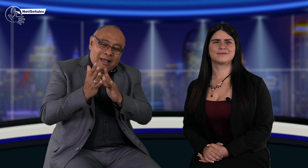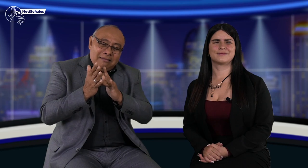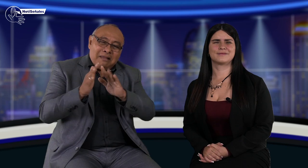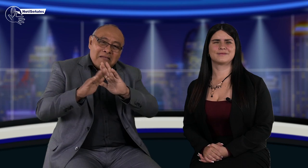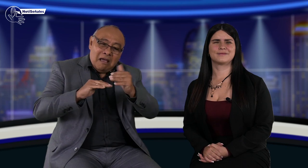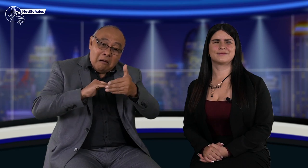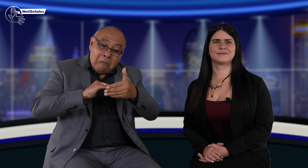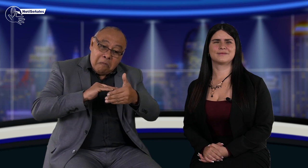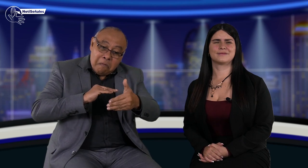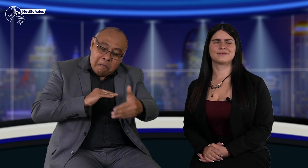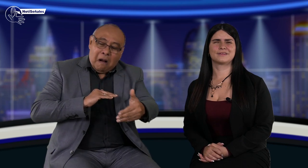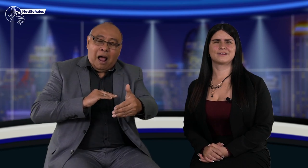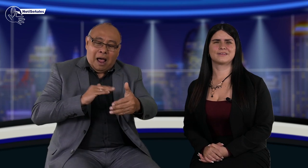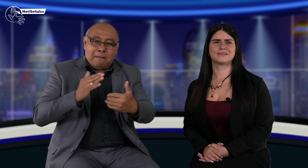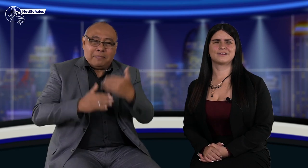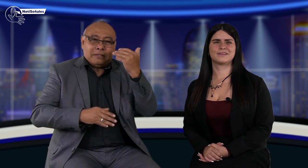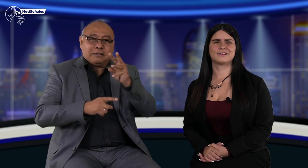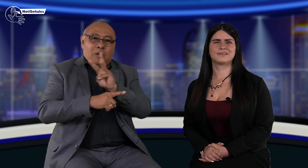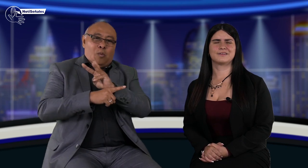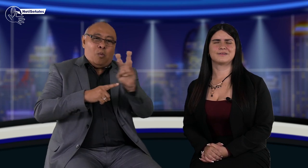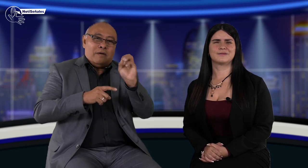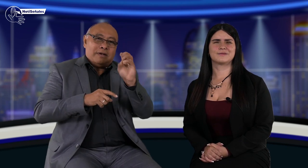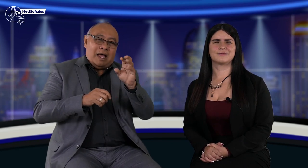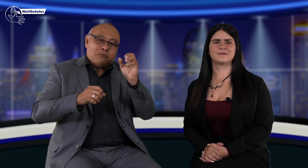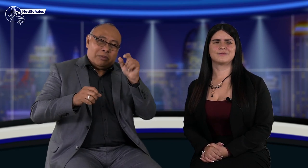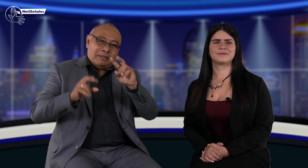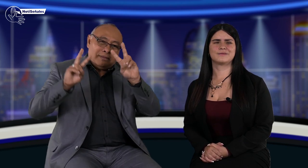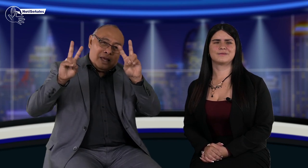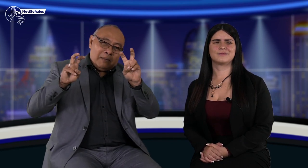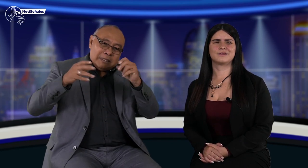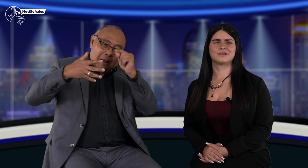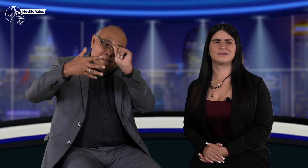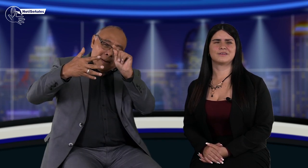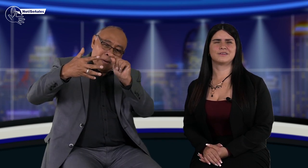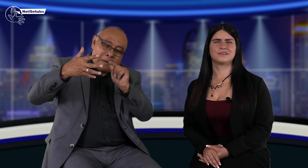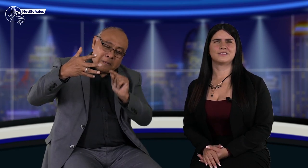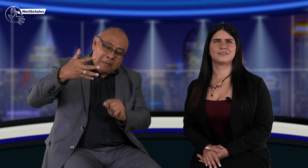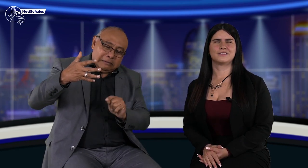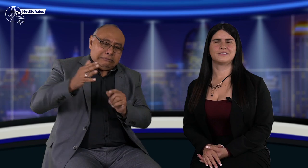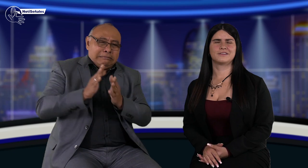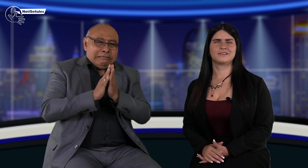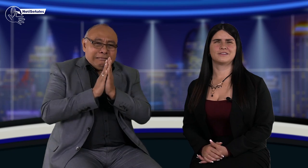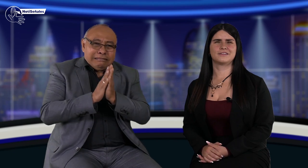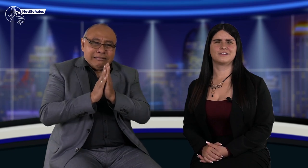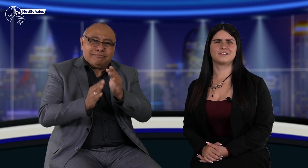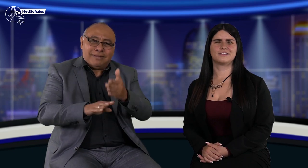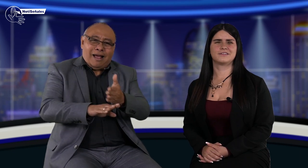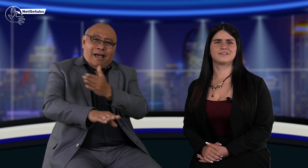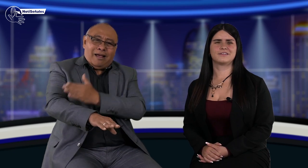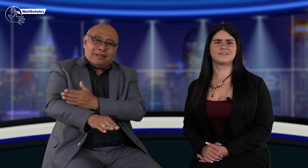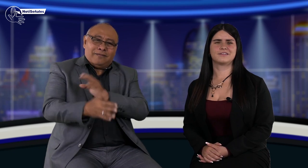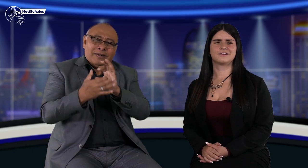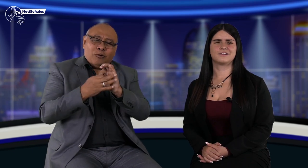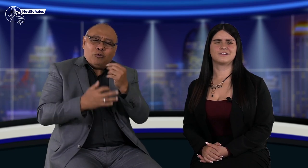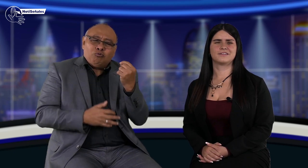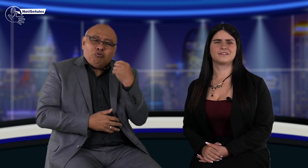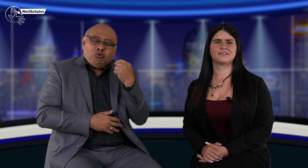Semana Santa comenzamos con la programación de estos webinarios, donde se abordarán diferentes temas. Hace poco tuvimos la